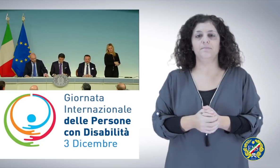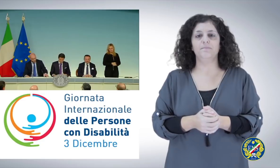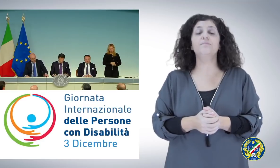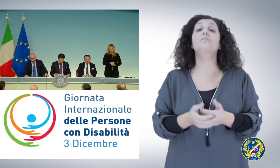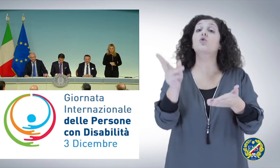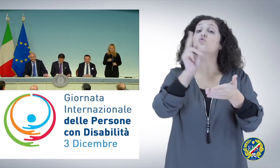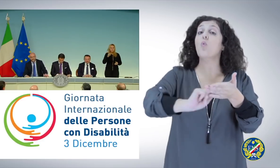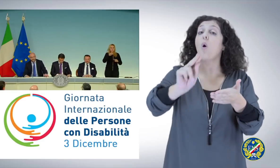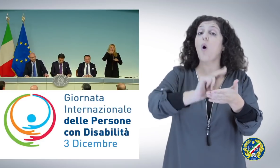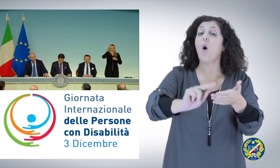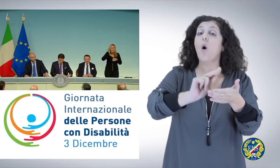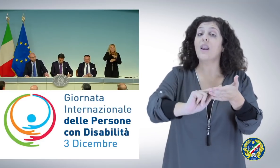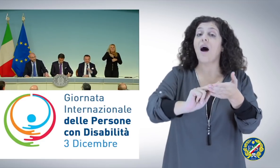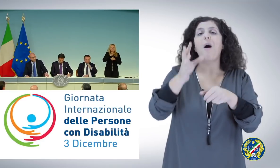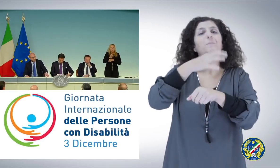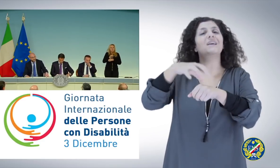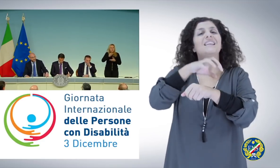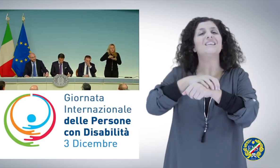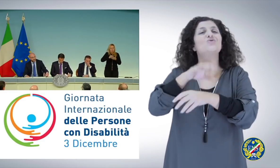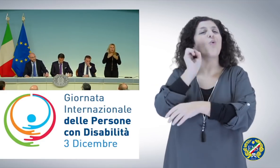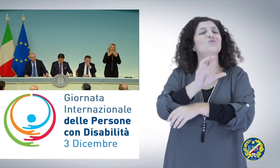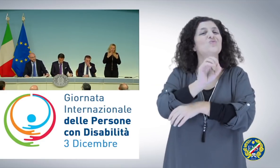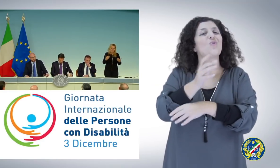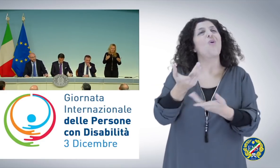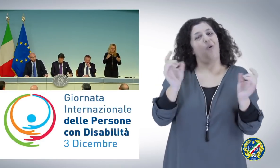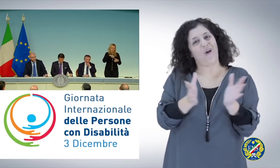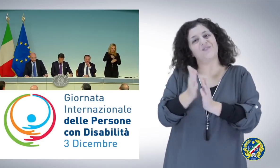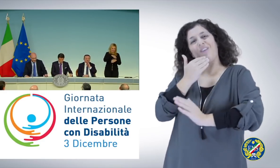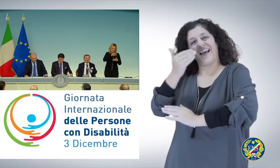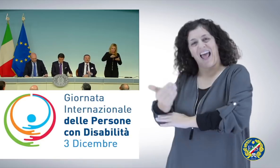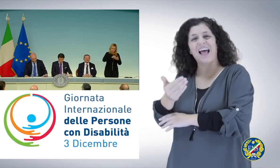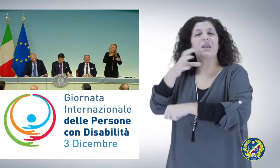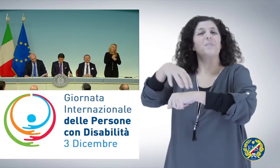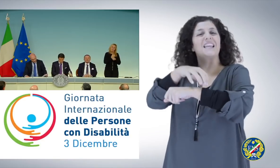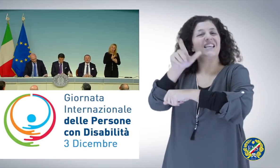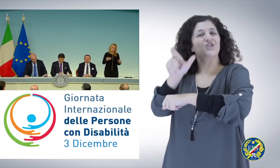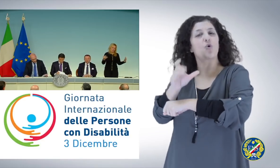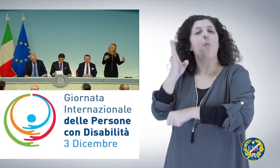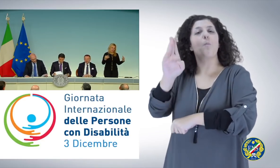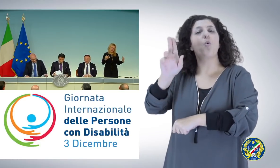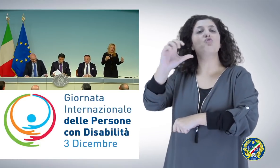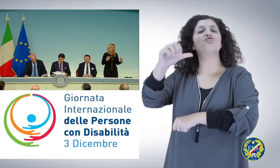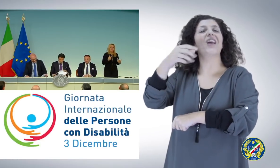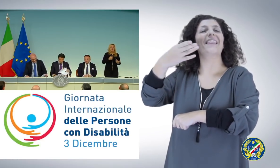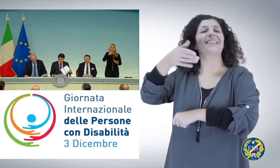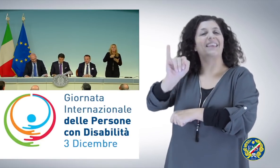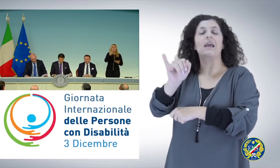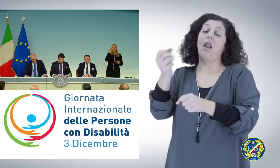la scuola, con il Ministero dell'Istruzione, ringrazio il Ministro Bussetti, stiamo lavorando molto bene. Un dato su tutti è il fatto